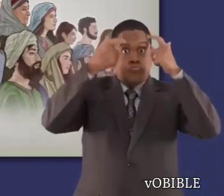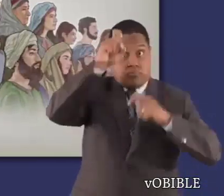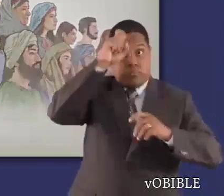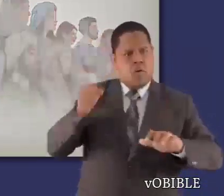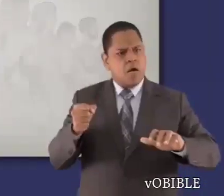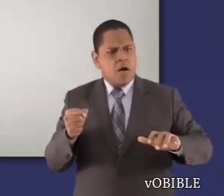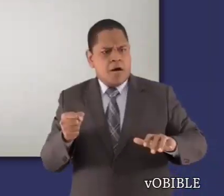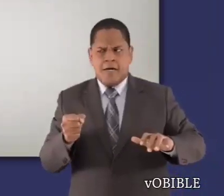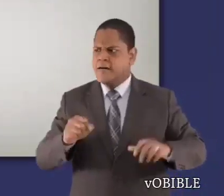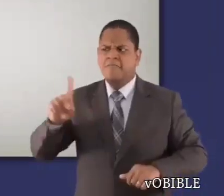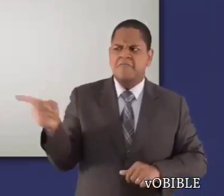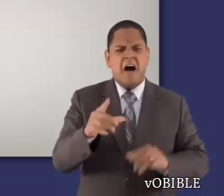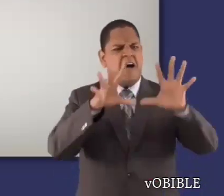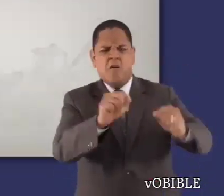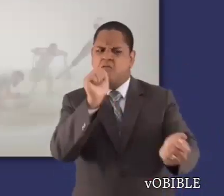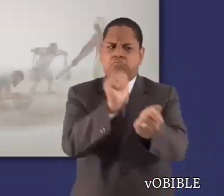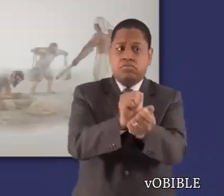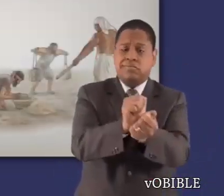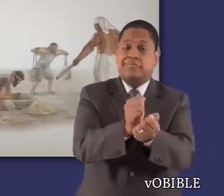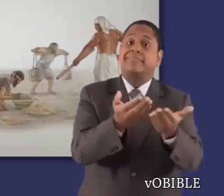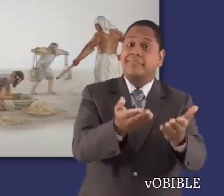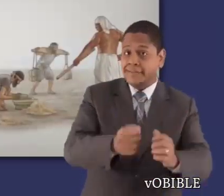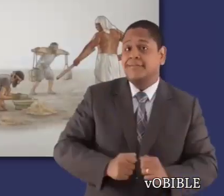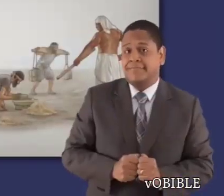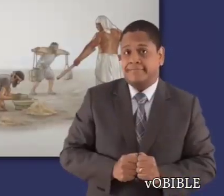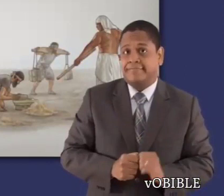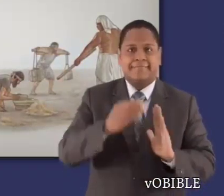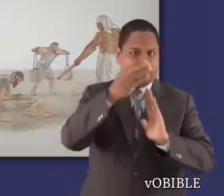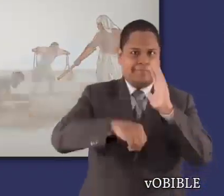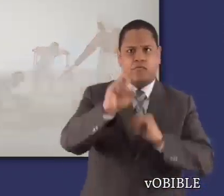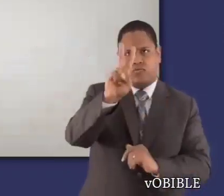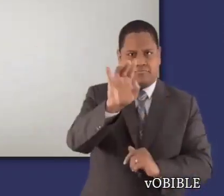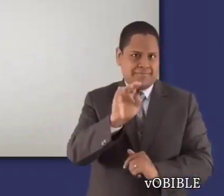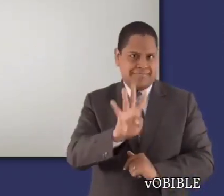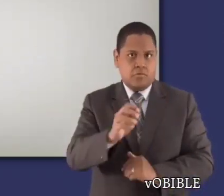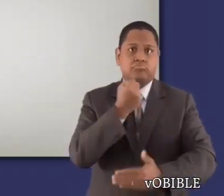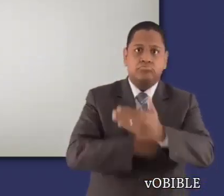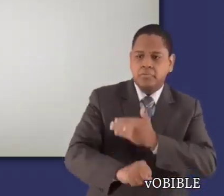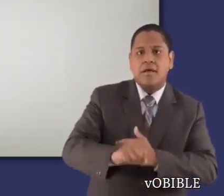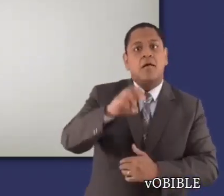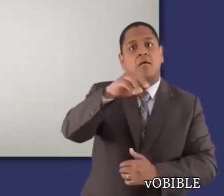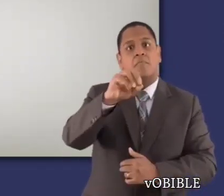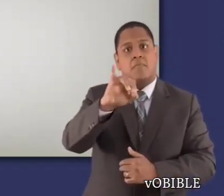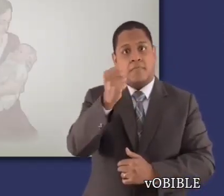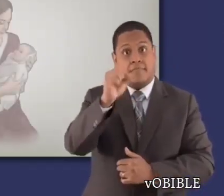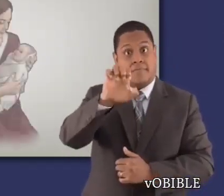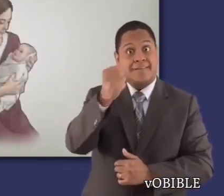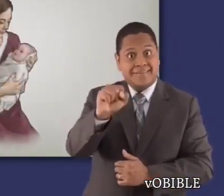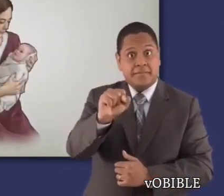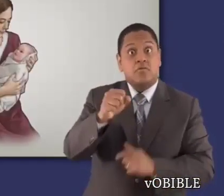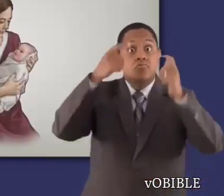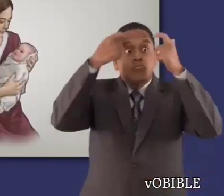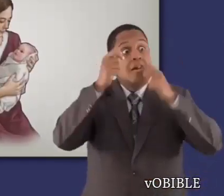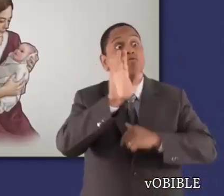extraordinario. Por eso el faraón los hizo esclavos. Los capítulos 2 a 4 hablan